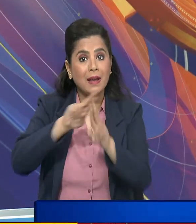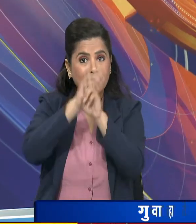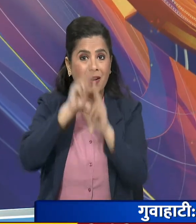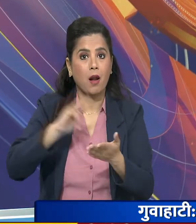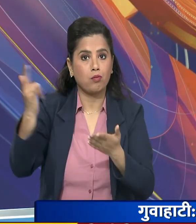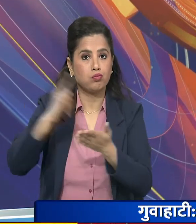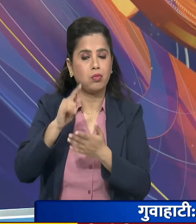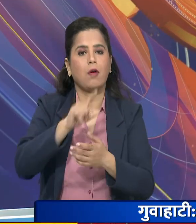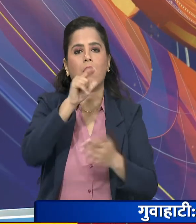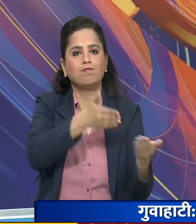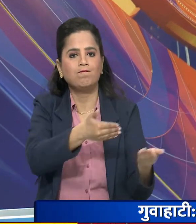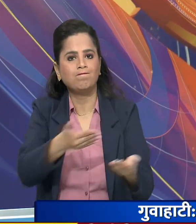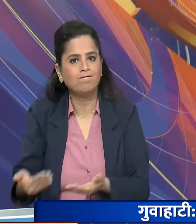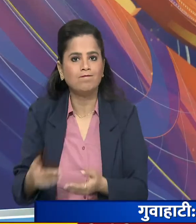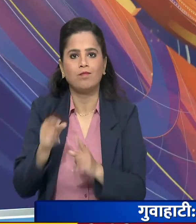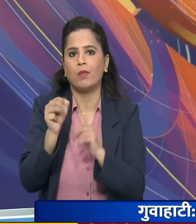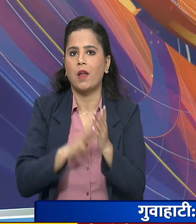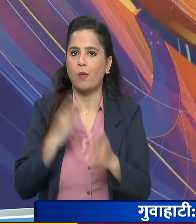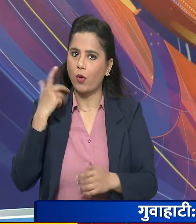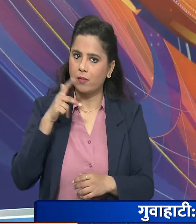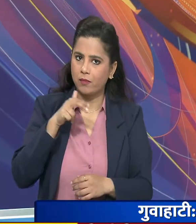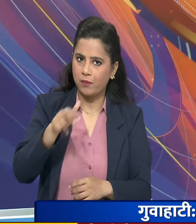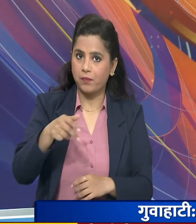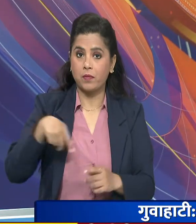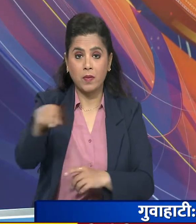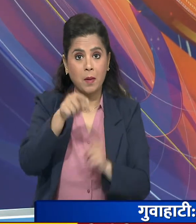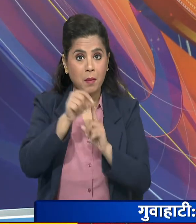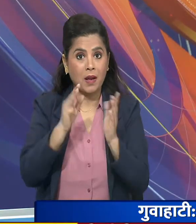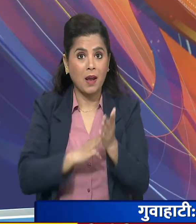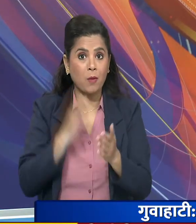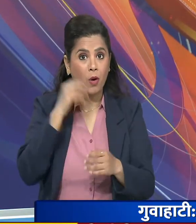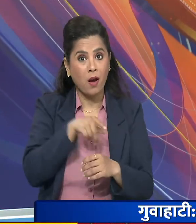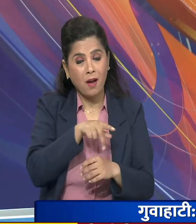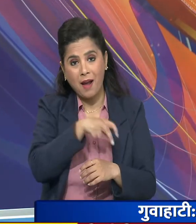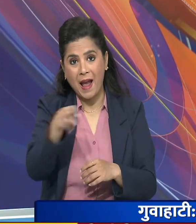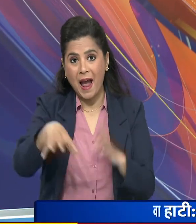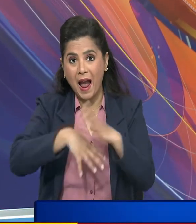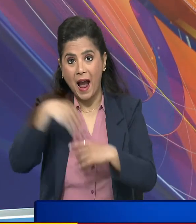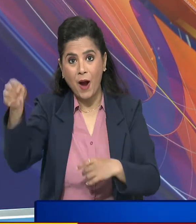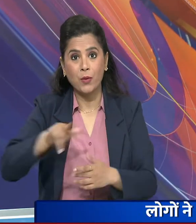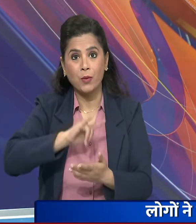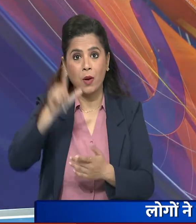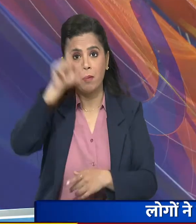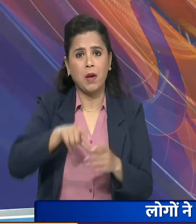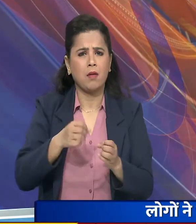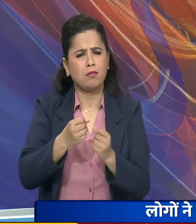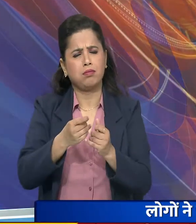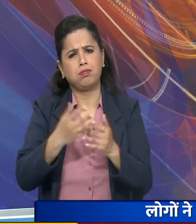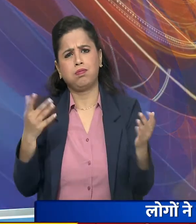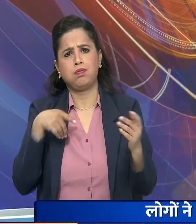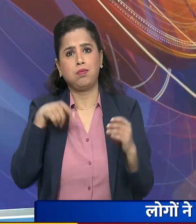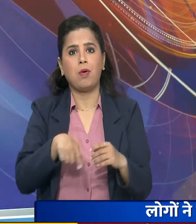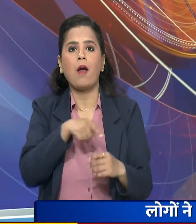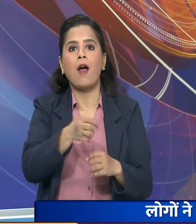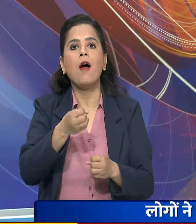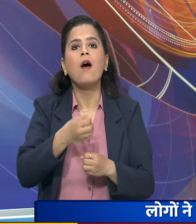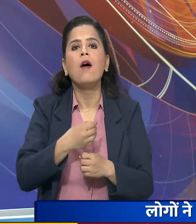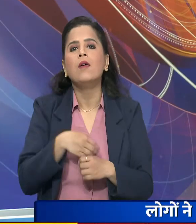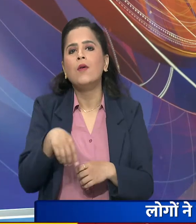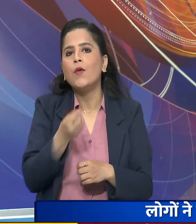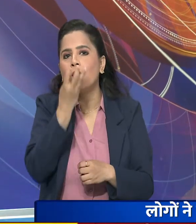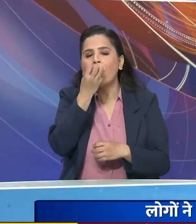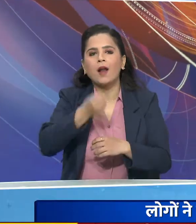स्वागत क किया जैसे ही प्रधान मंतुरी हवाइडे से बाहर निकले बड़ी संख्या में लोगों ने उनके काफिले पर फूलों की वर्षवा की